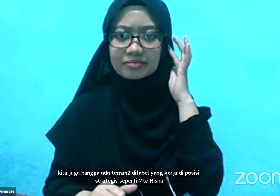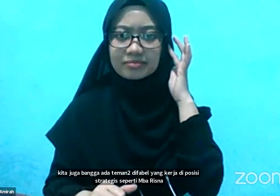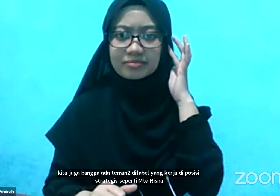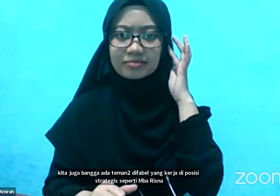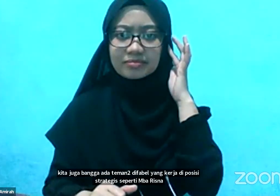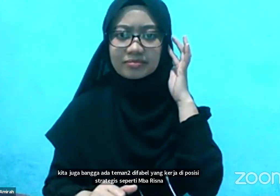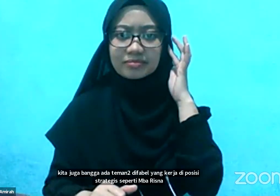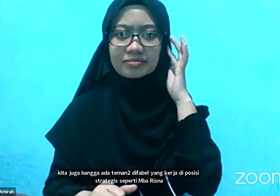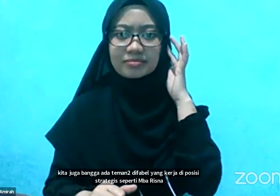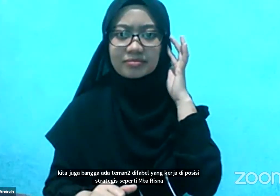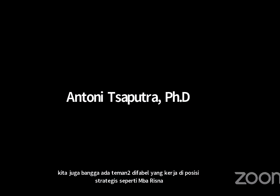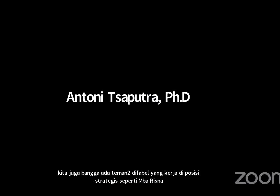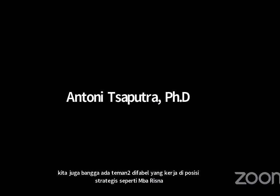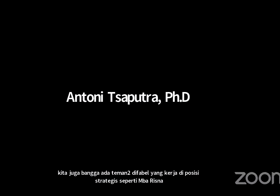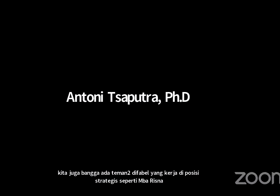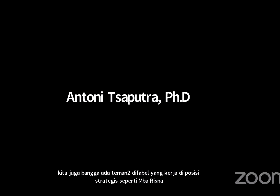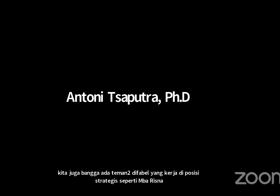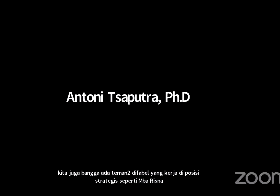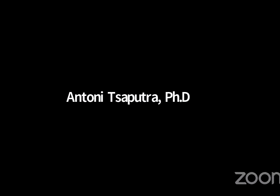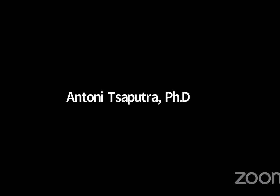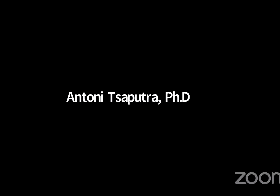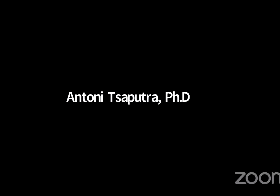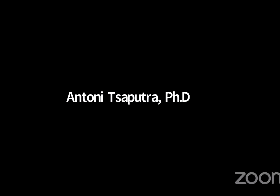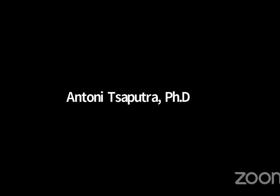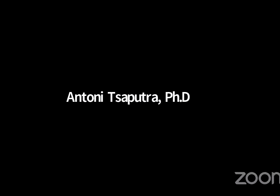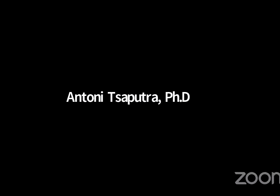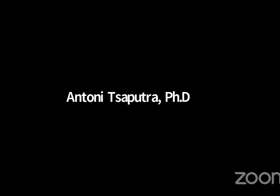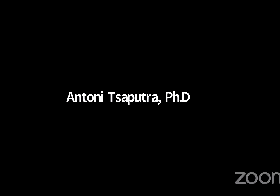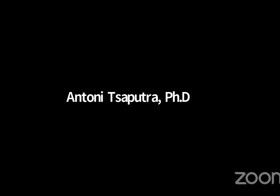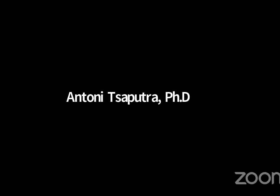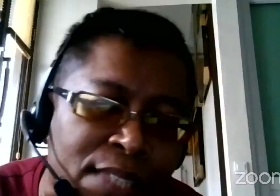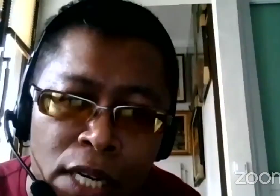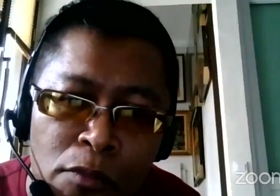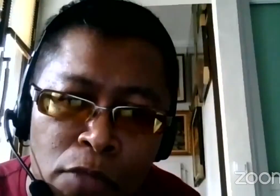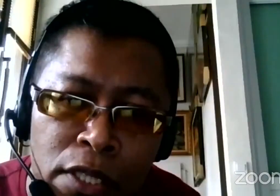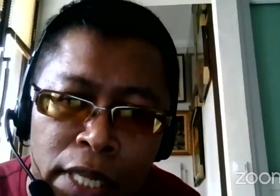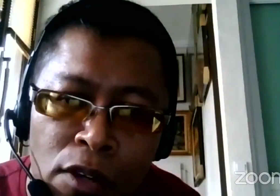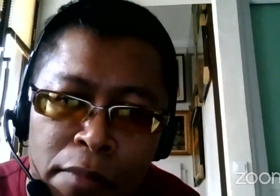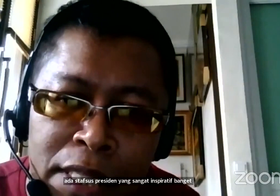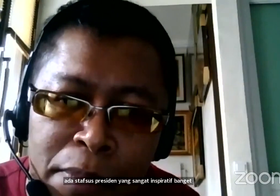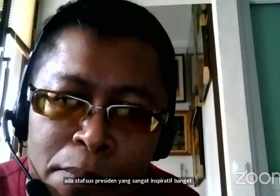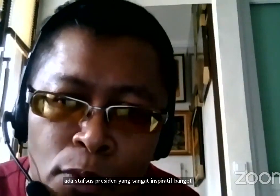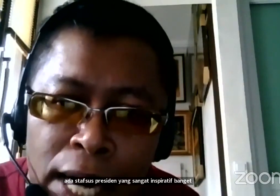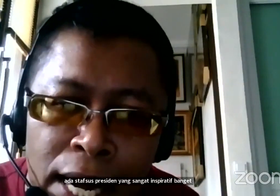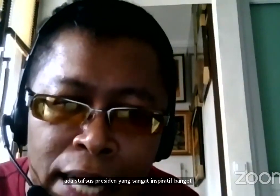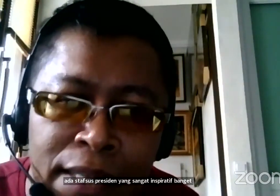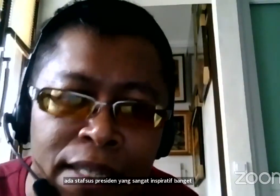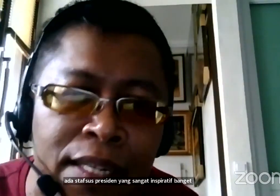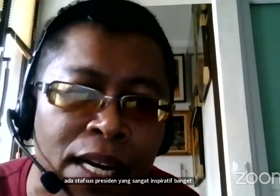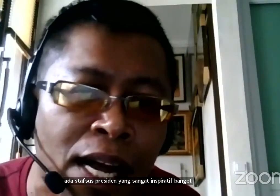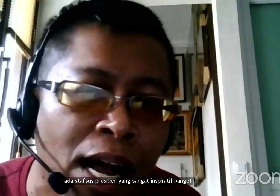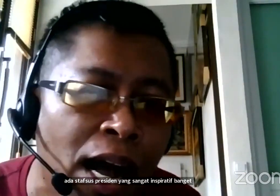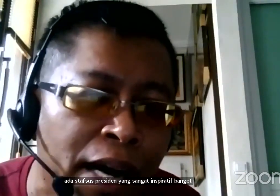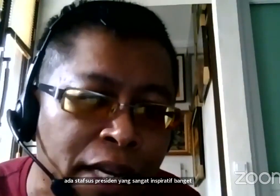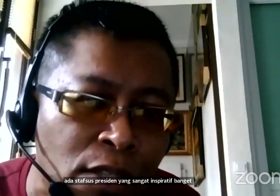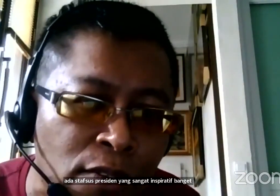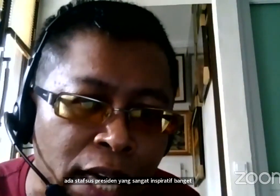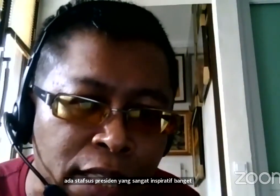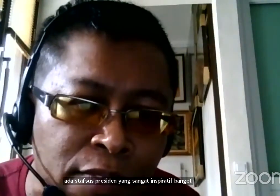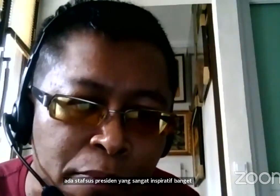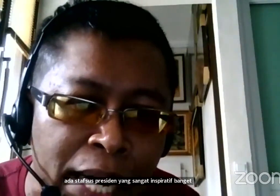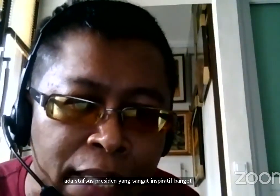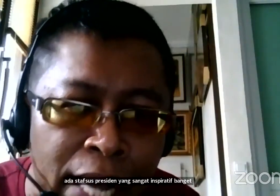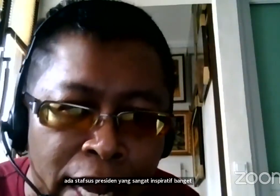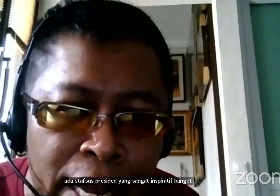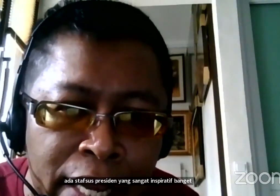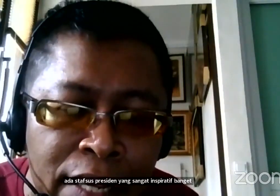Kantor staf presiden Lalu ada anggota komisioner komnas perempuan Ada yang